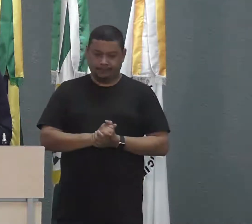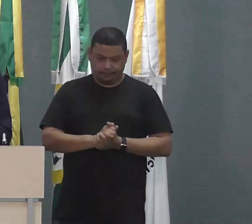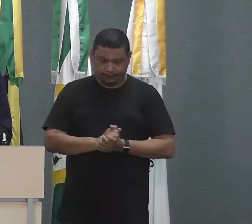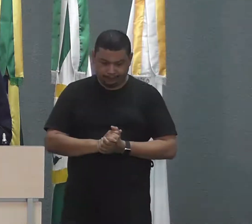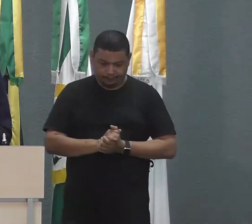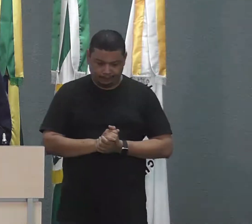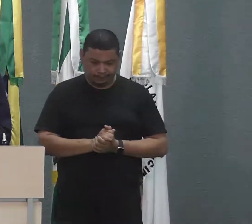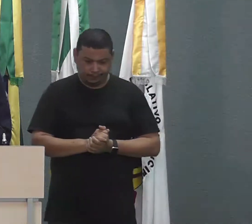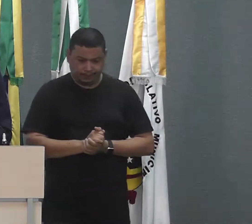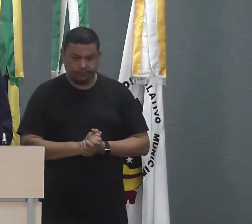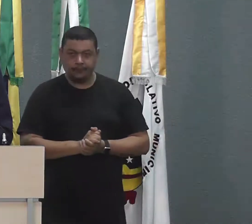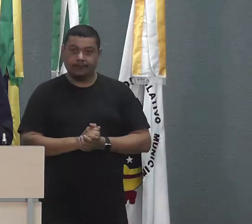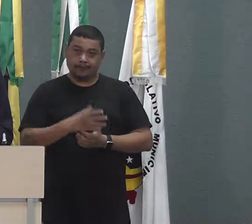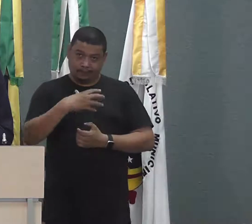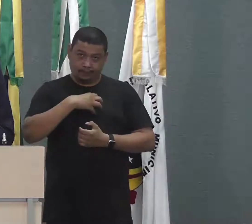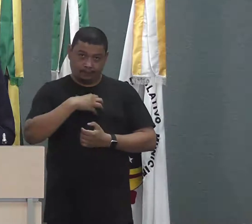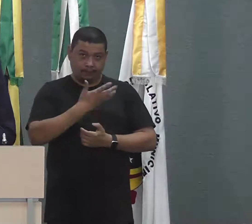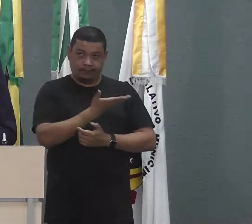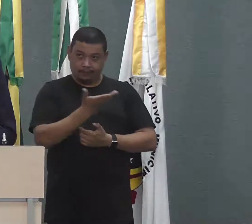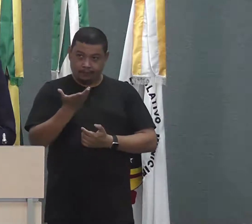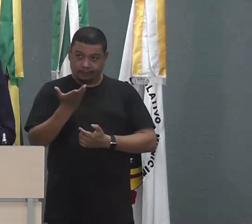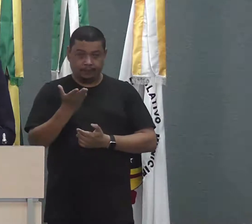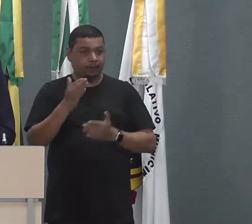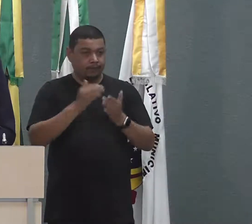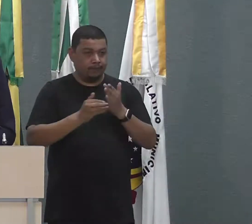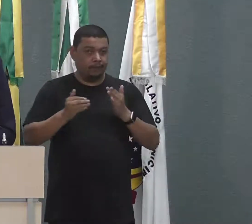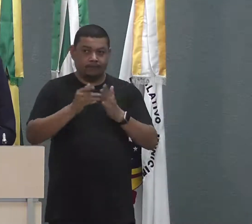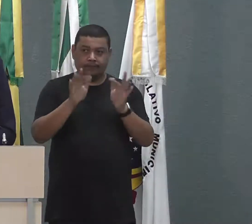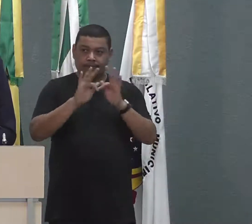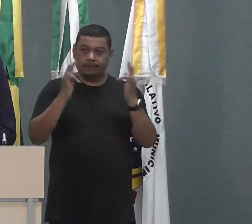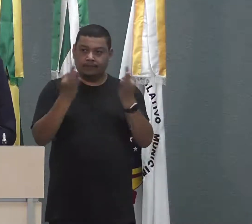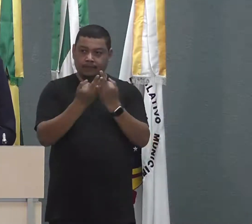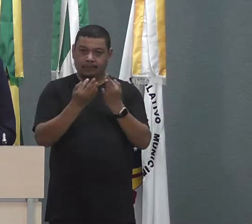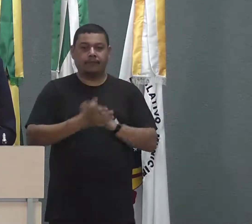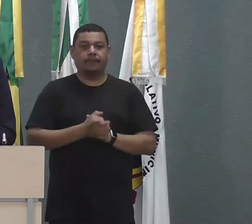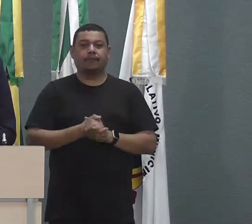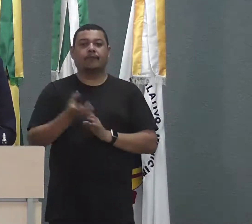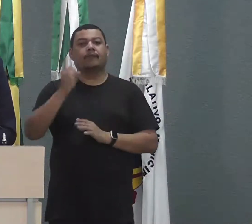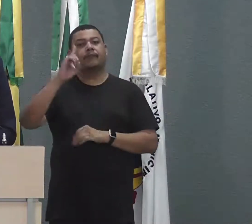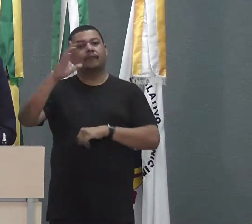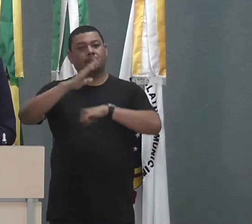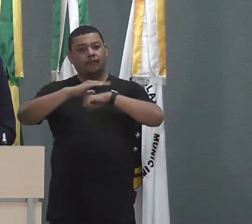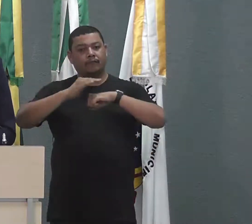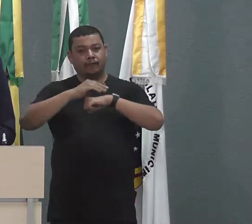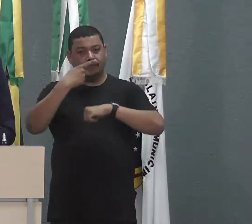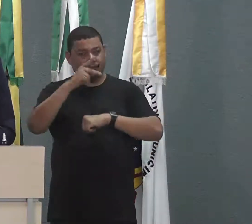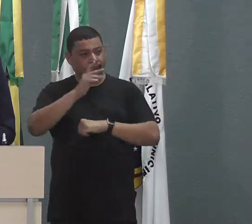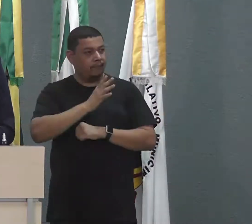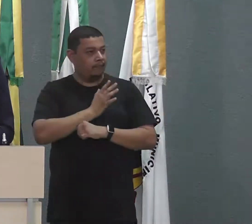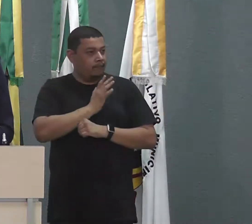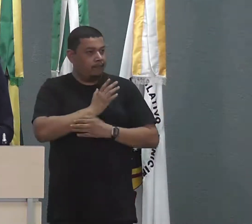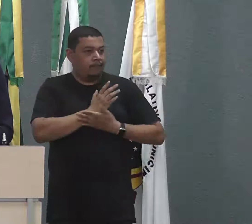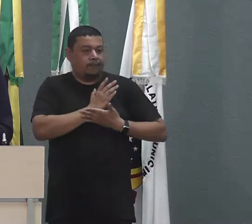Fica aí meus sentimentos a toda a família. Que Deus conforte o coração de vocês.